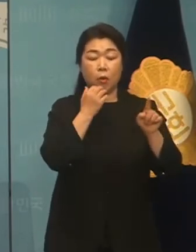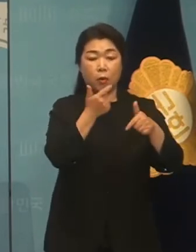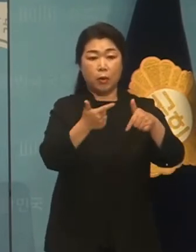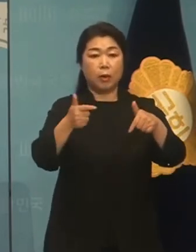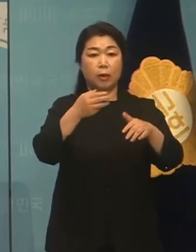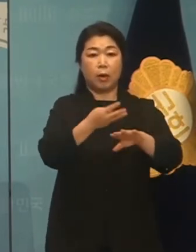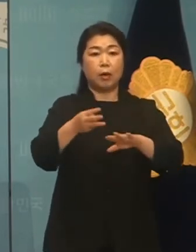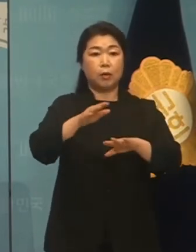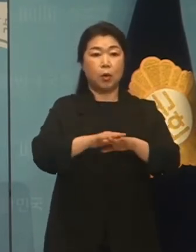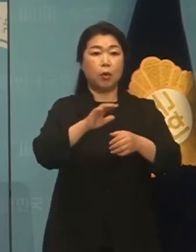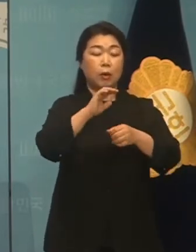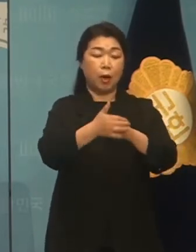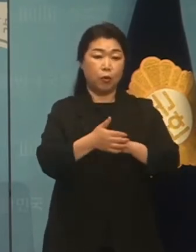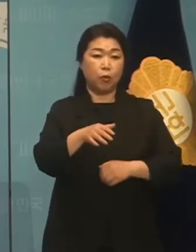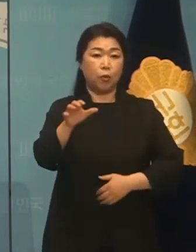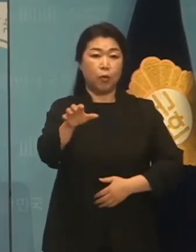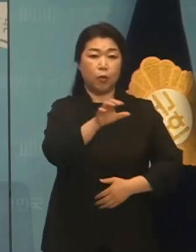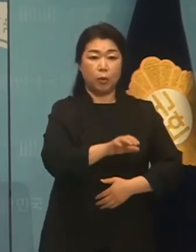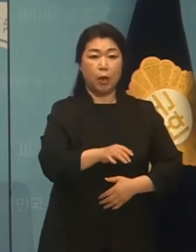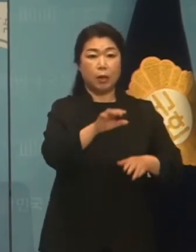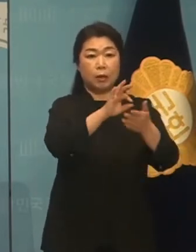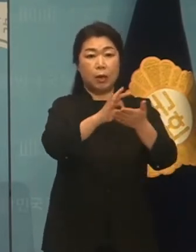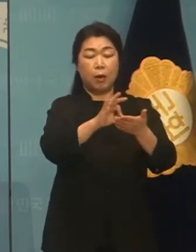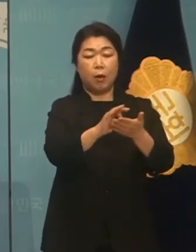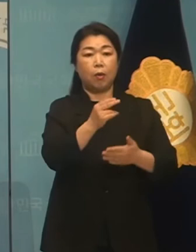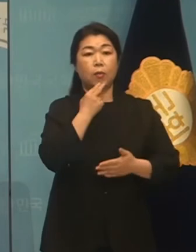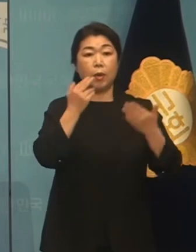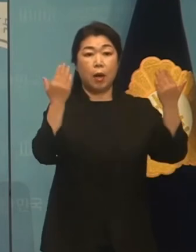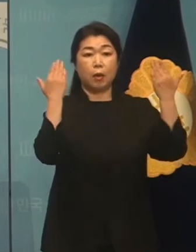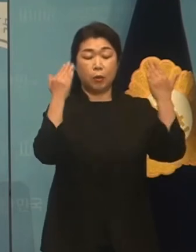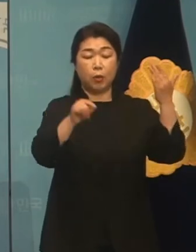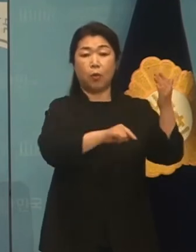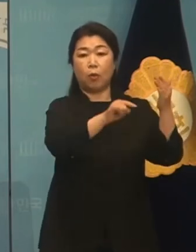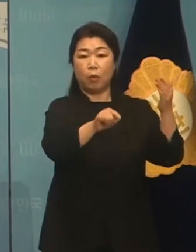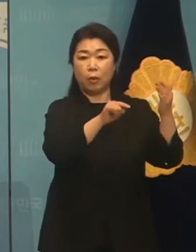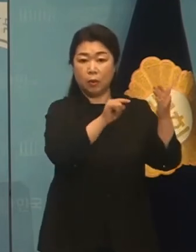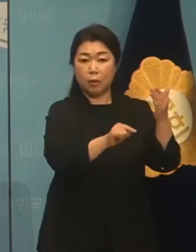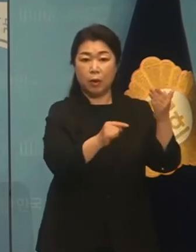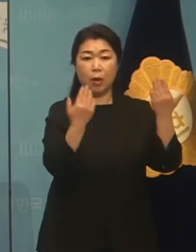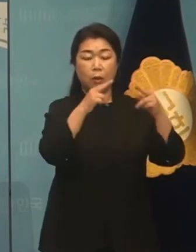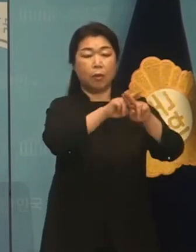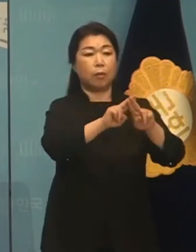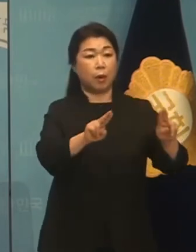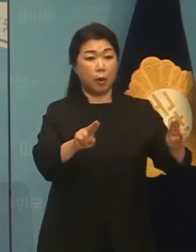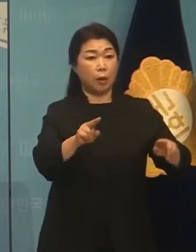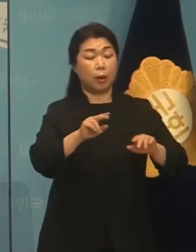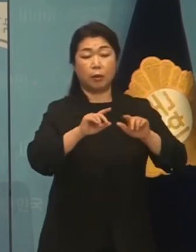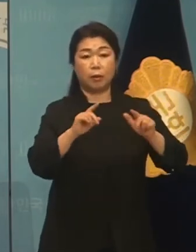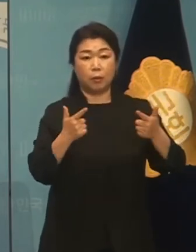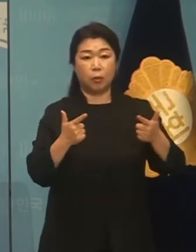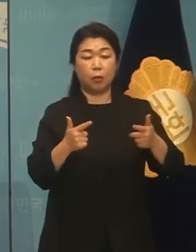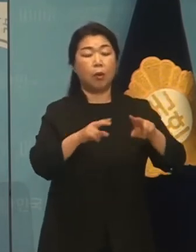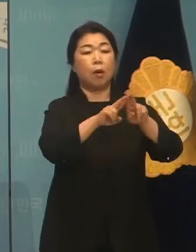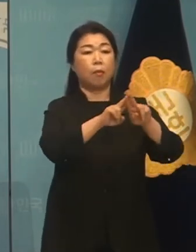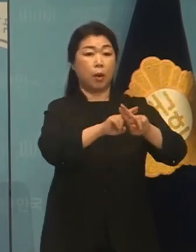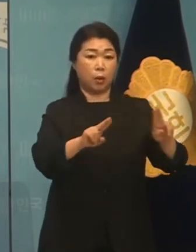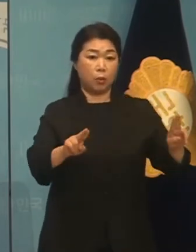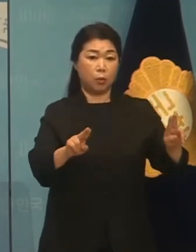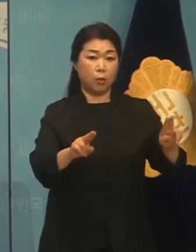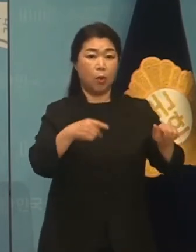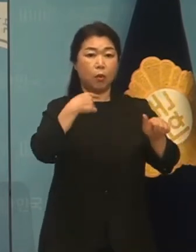대전, 대구는 미사용 확결인 상태인 폐교가 없었고 폐교를